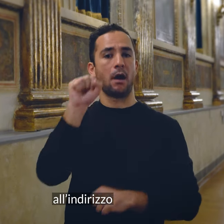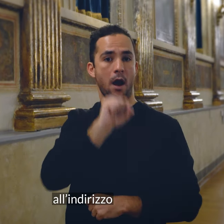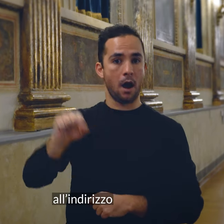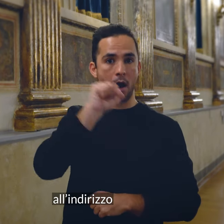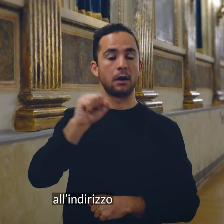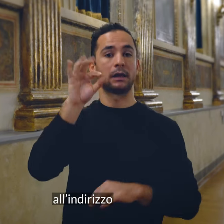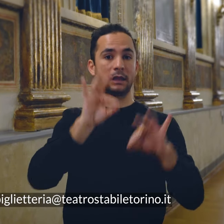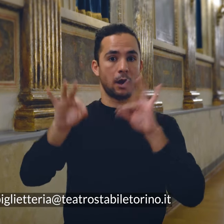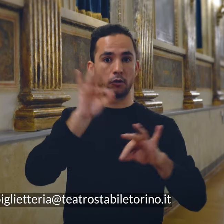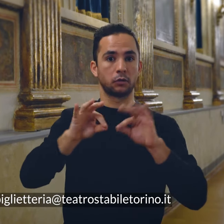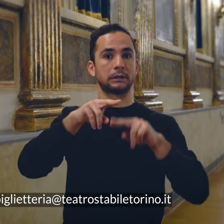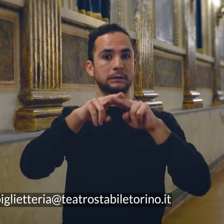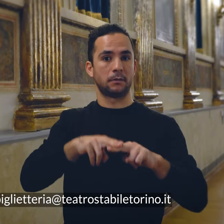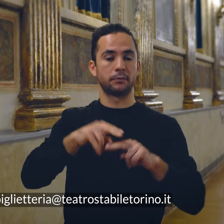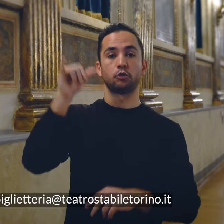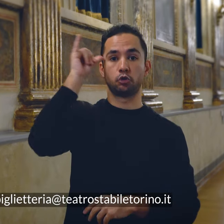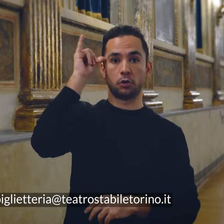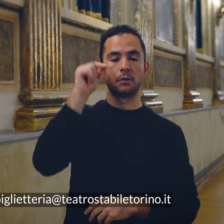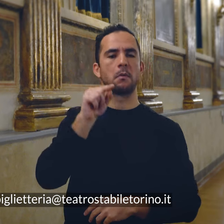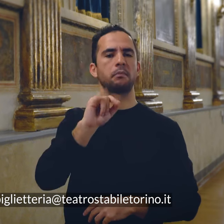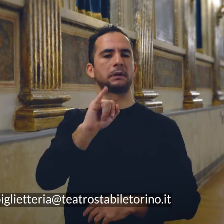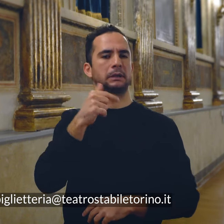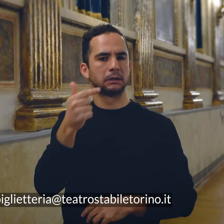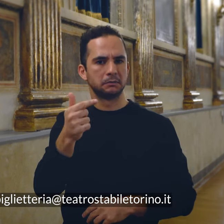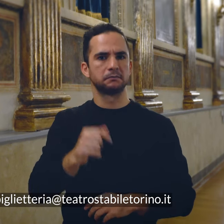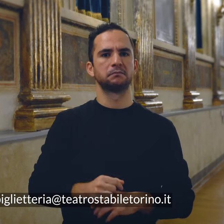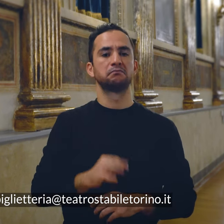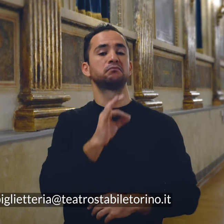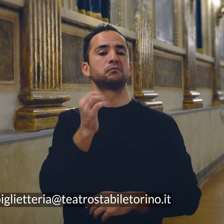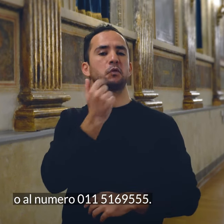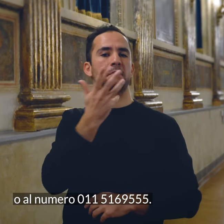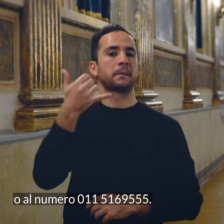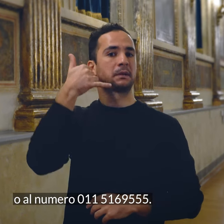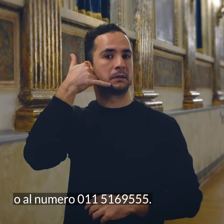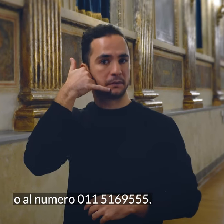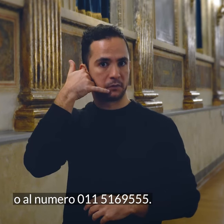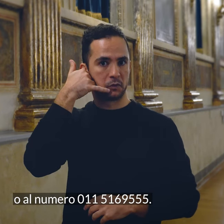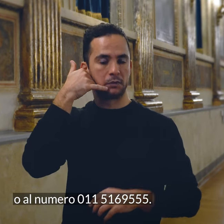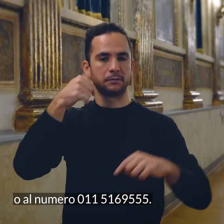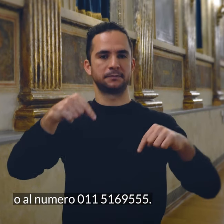'indirizzo biglietteria-teatrostabile-torino.it o al numero 011